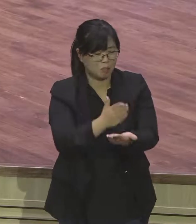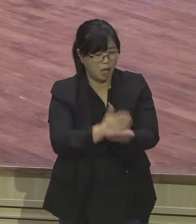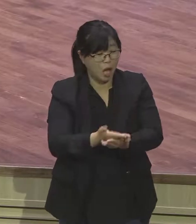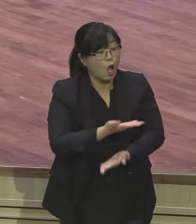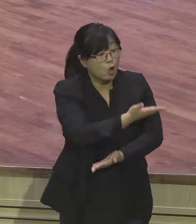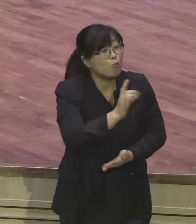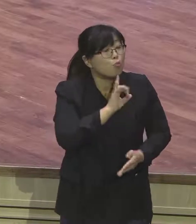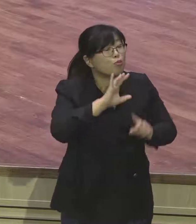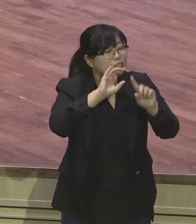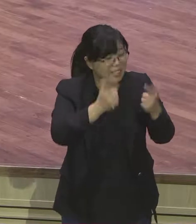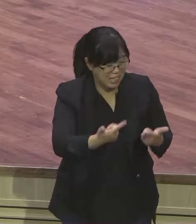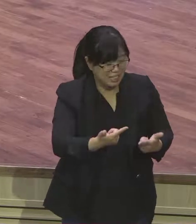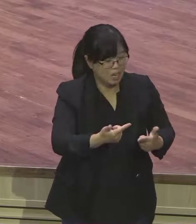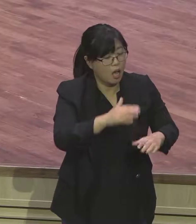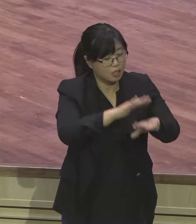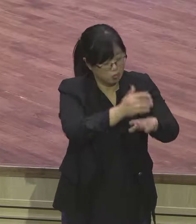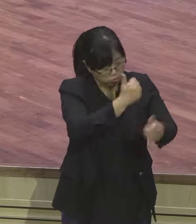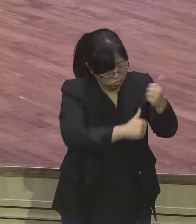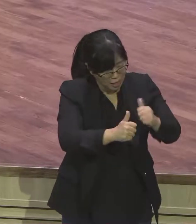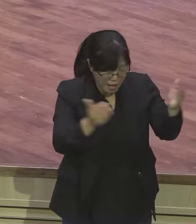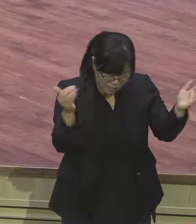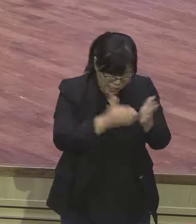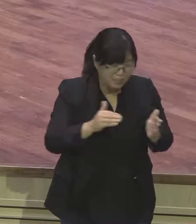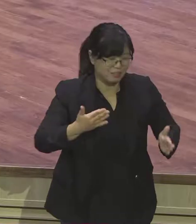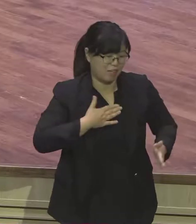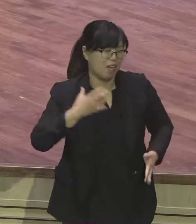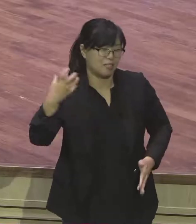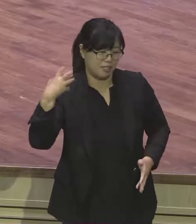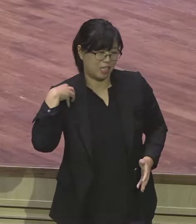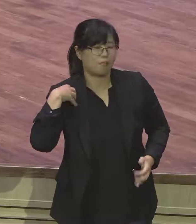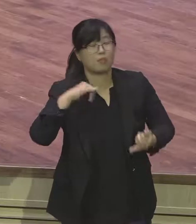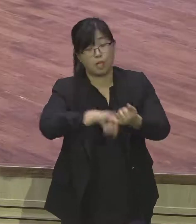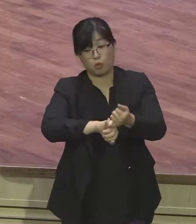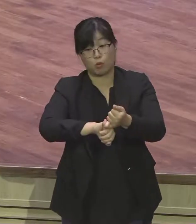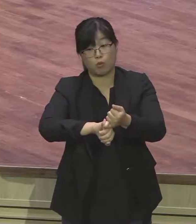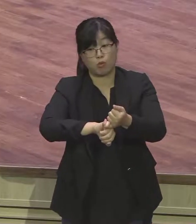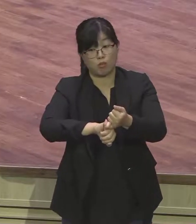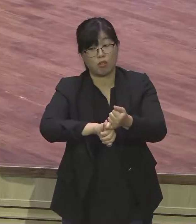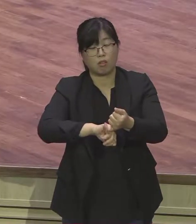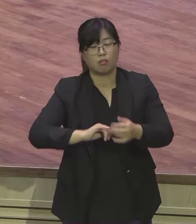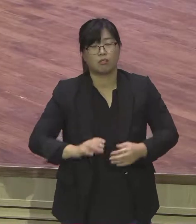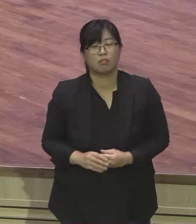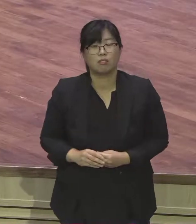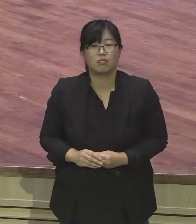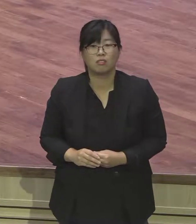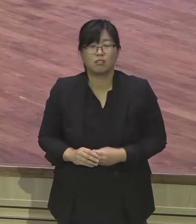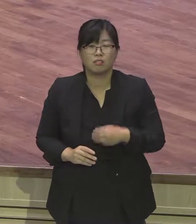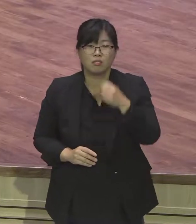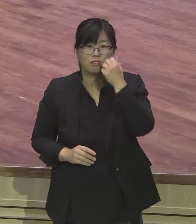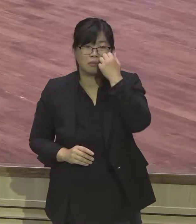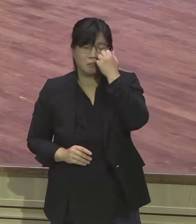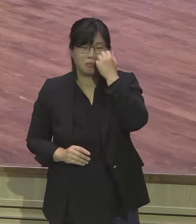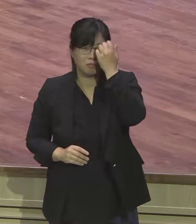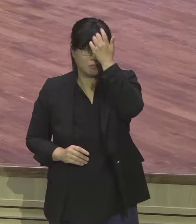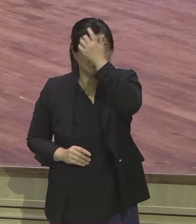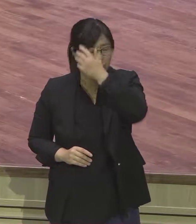말로 위로하였더라 요셉은 불안과 두려움에 사로잡히는 형들을